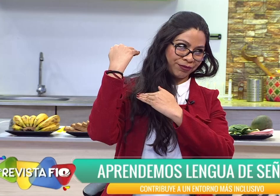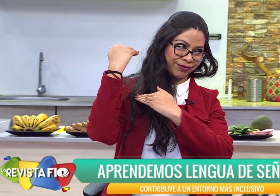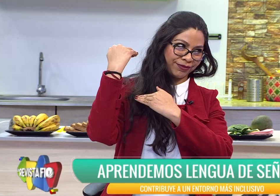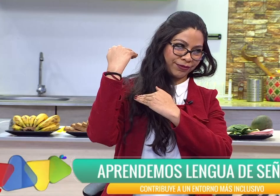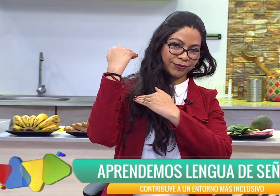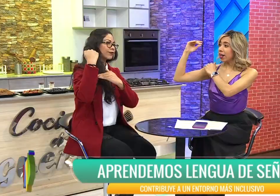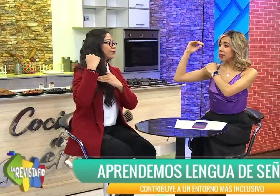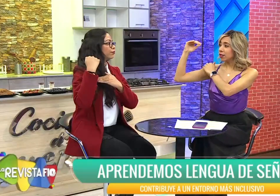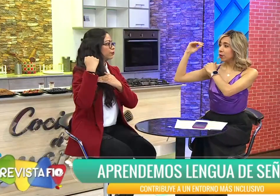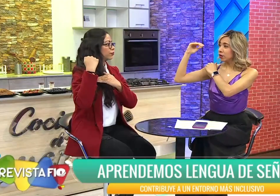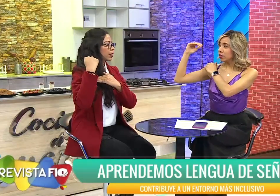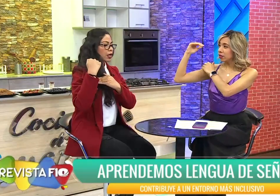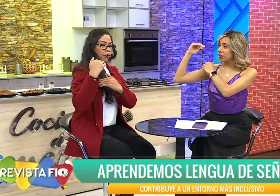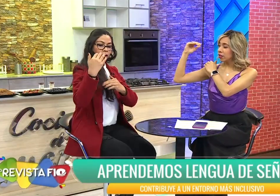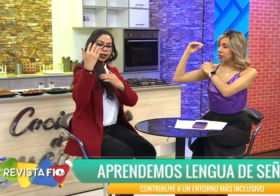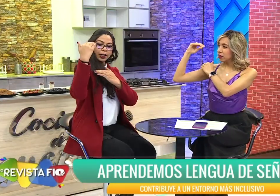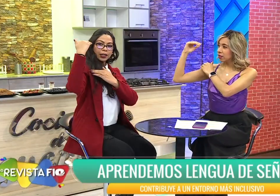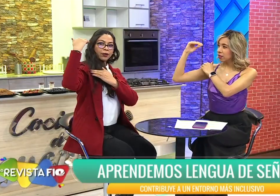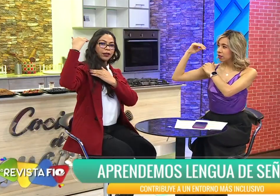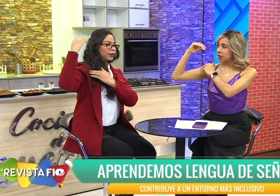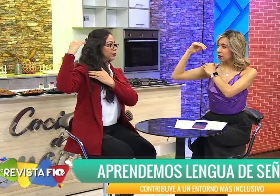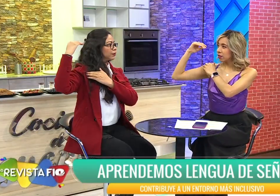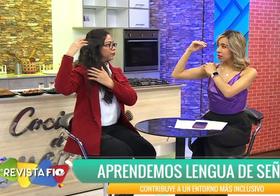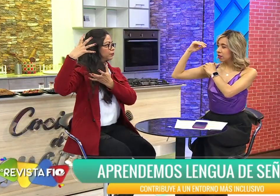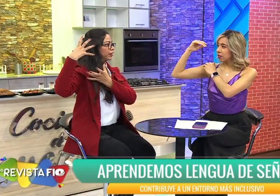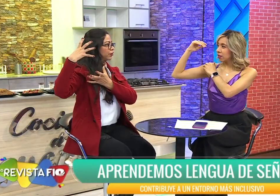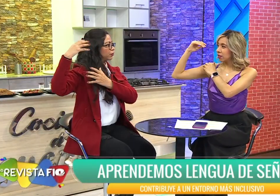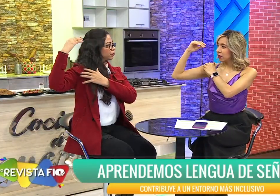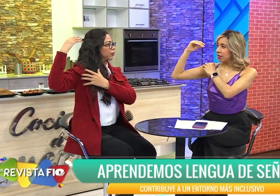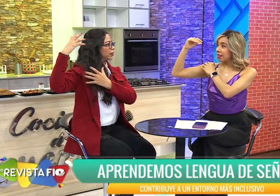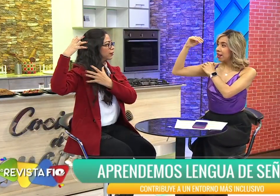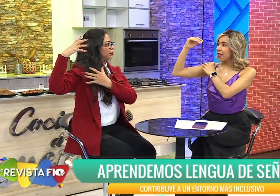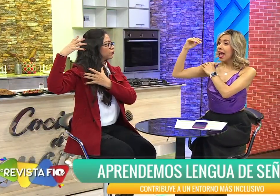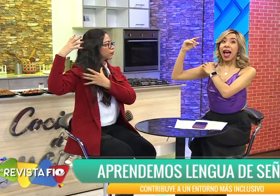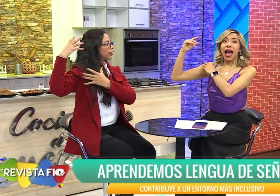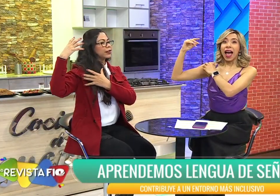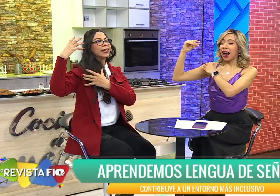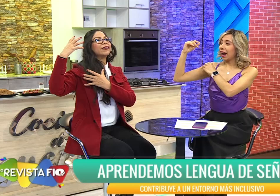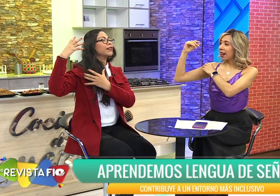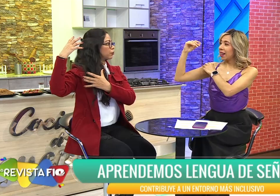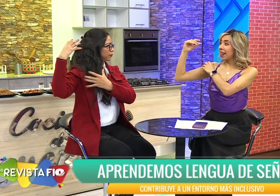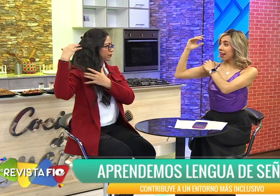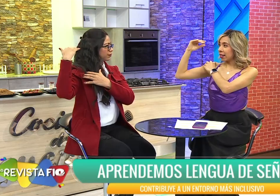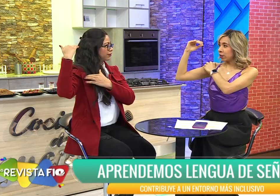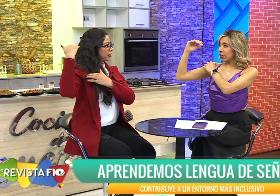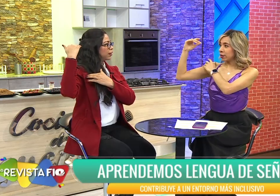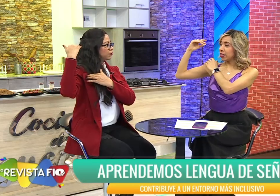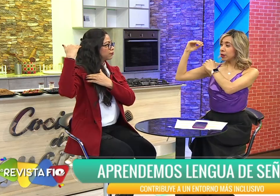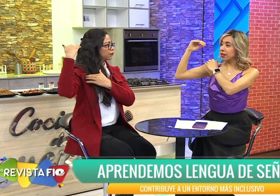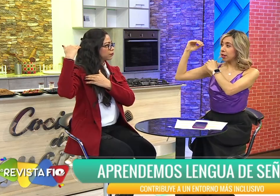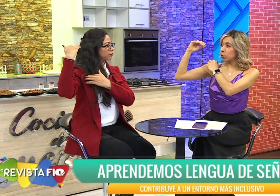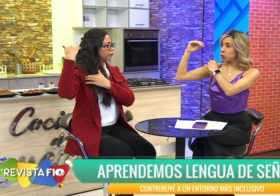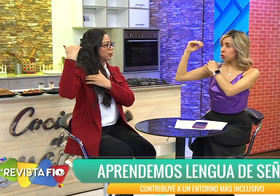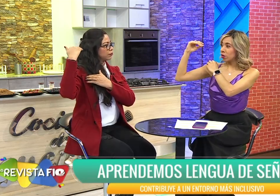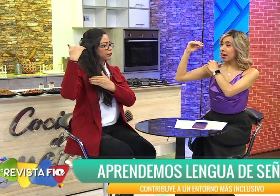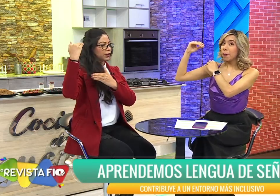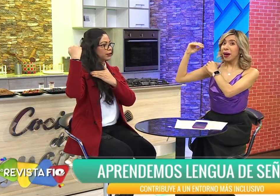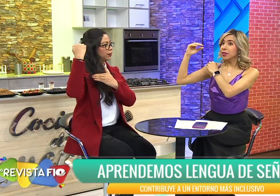Santa Cruz. ¿Por qué acá es Santa Cruz? Porque llevan el tarrito, el cantarito. El cantarito. Entonces esto es Santa Cruz. Sí. ¿La Paz?